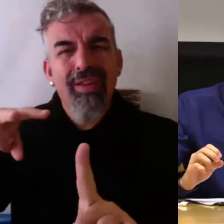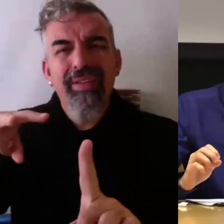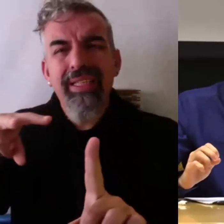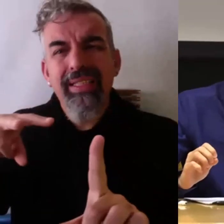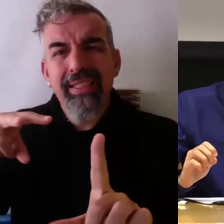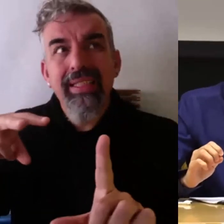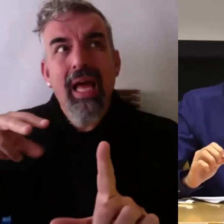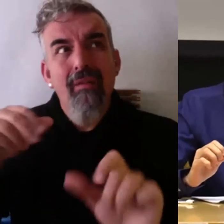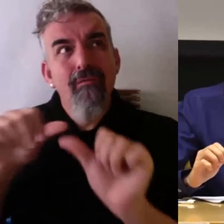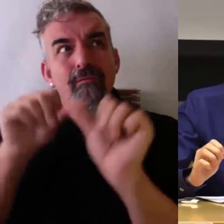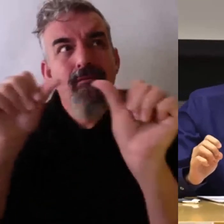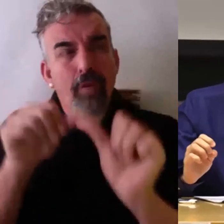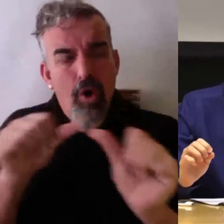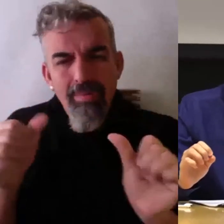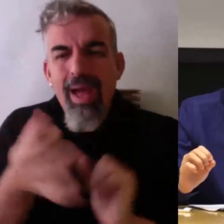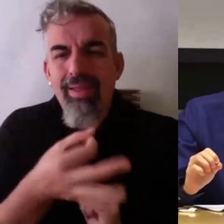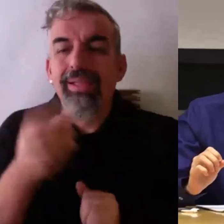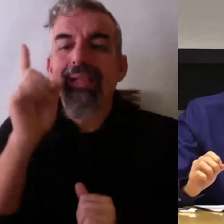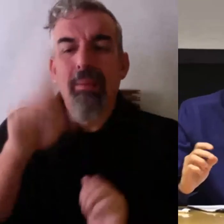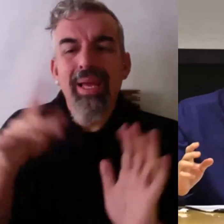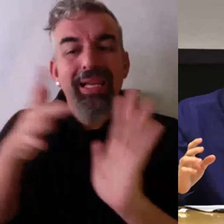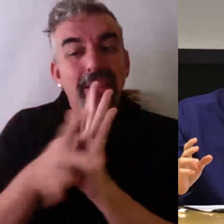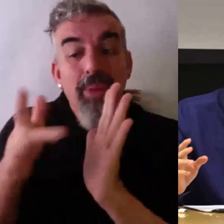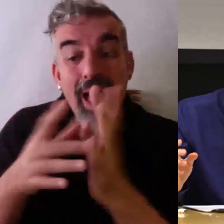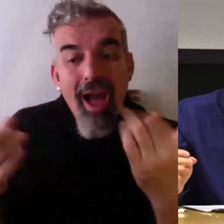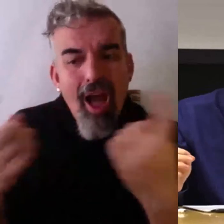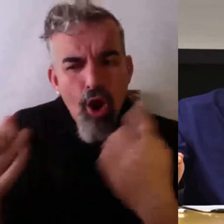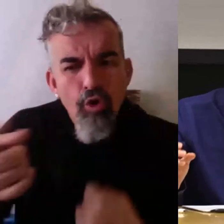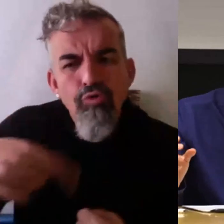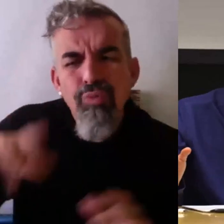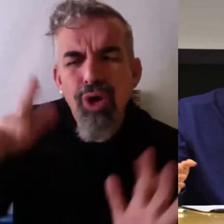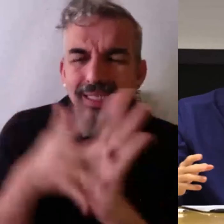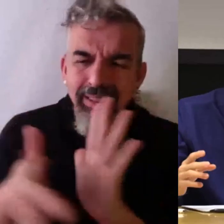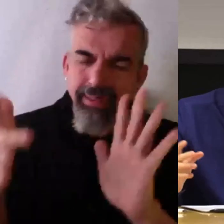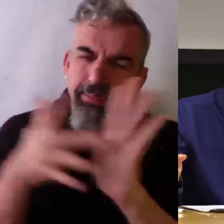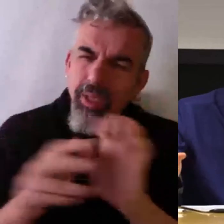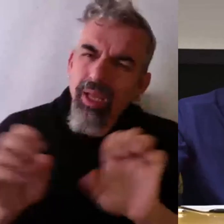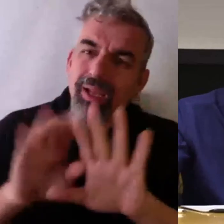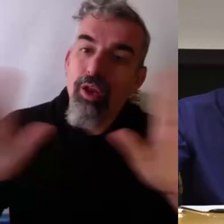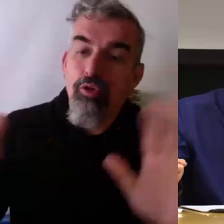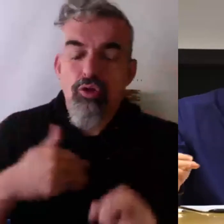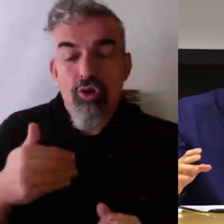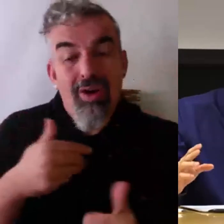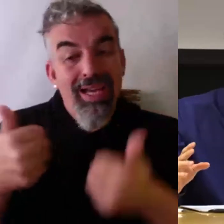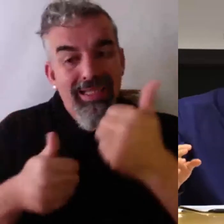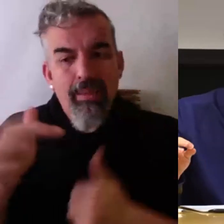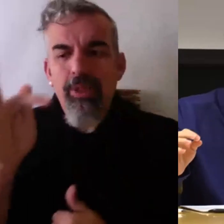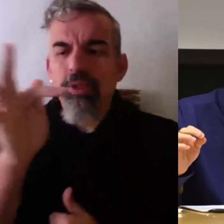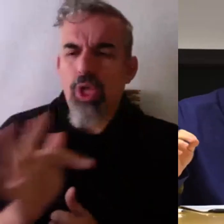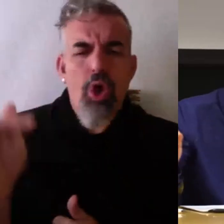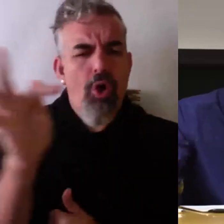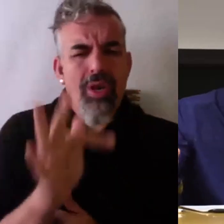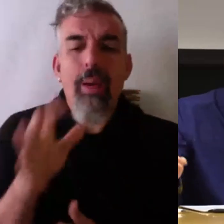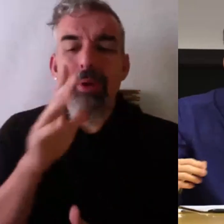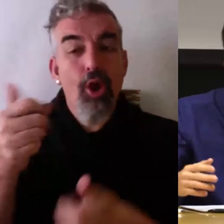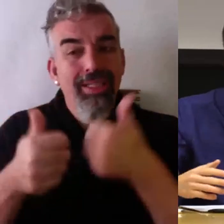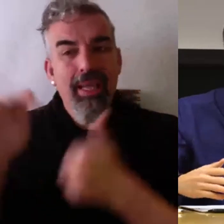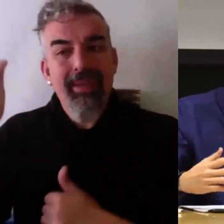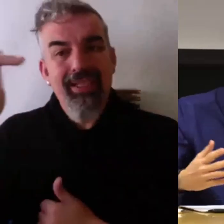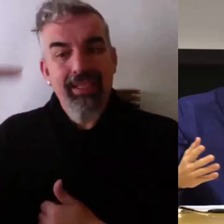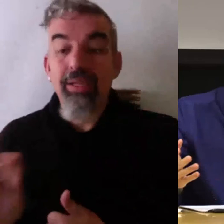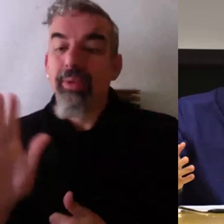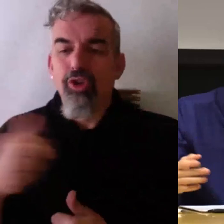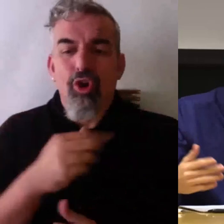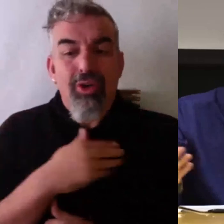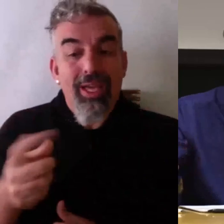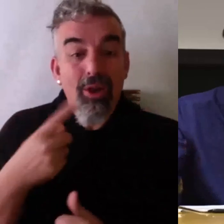explicadas bien a los estudiantes. Oye, te voy a evaluar de manera teórica o con un tipo test porque quiero que sepas esto antes de